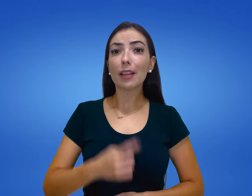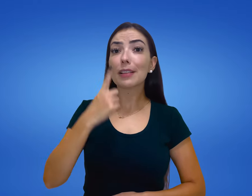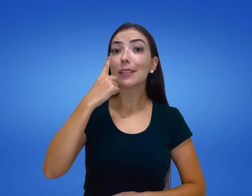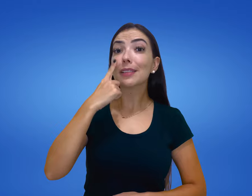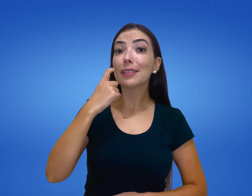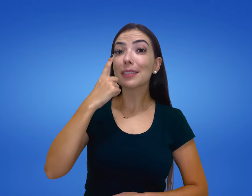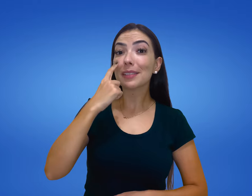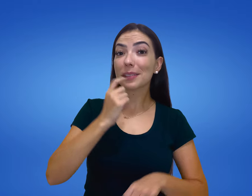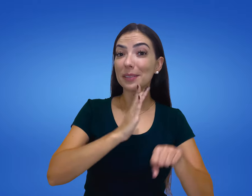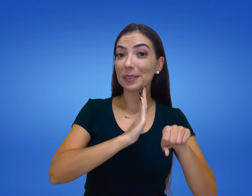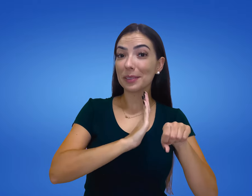Cebola